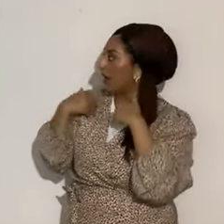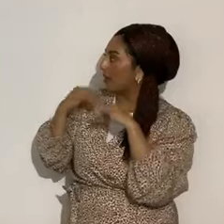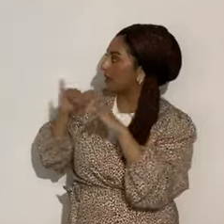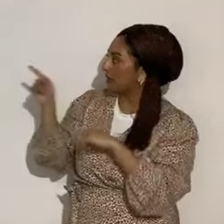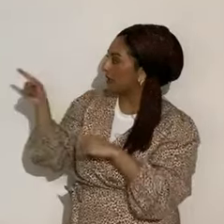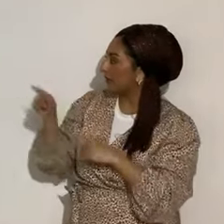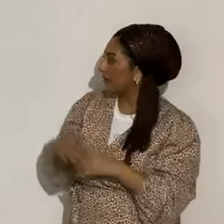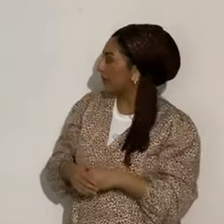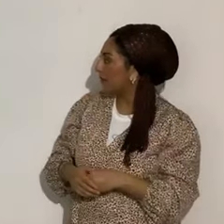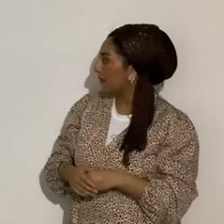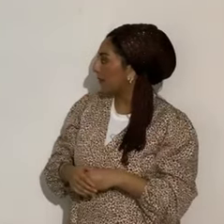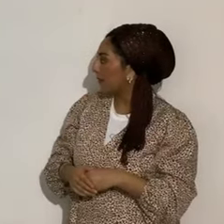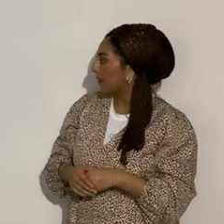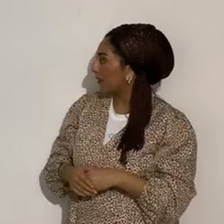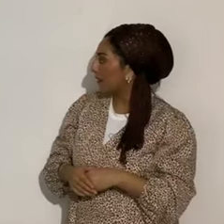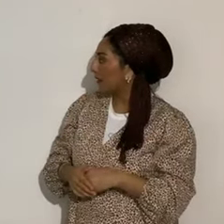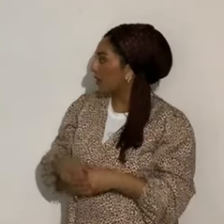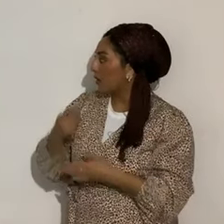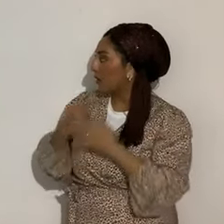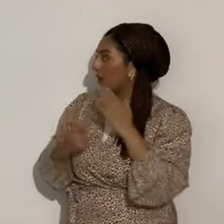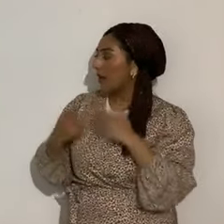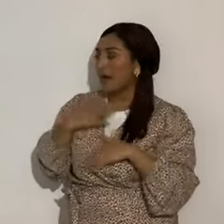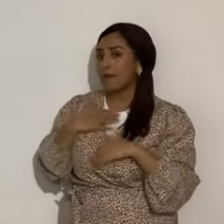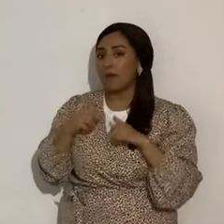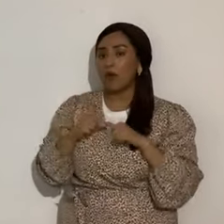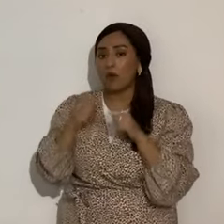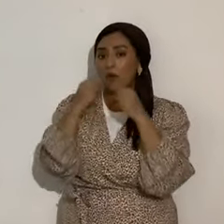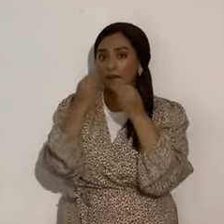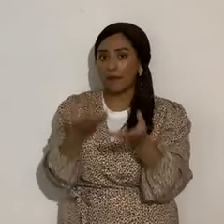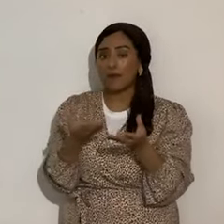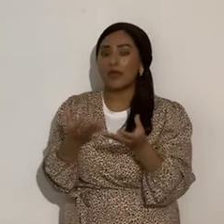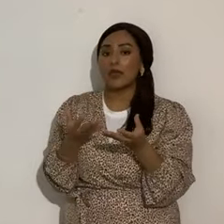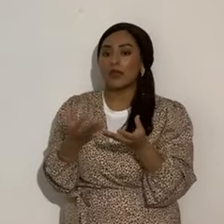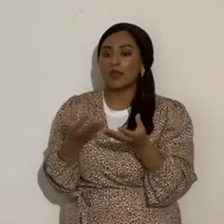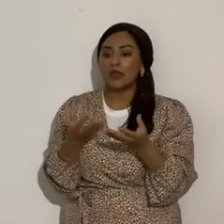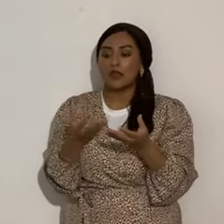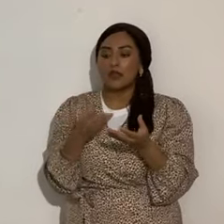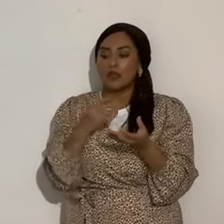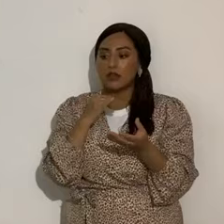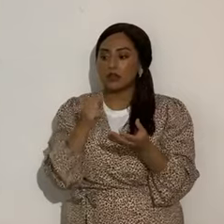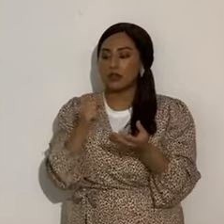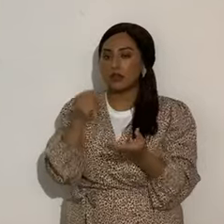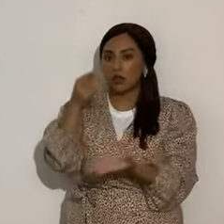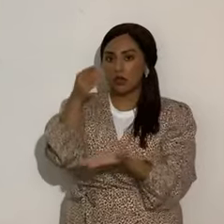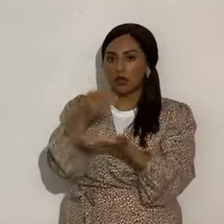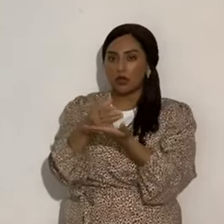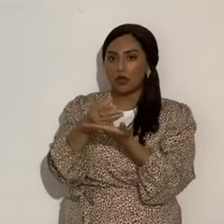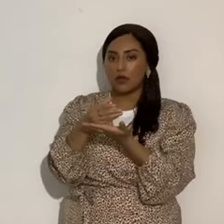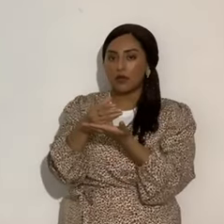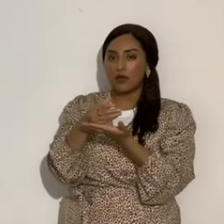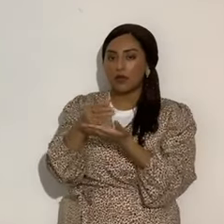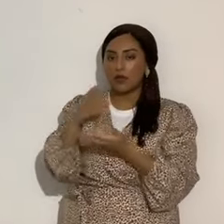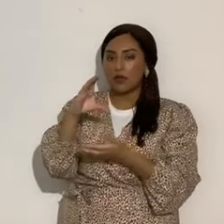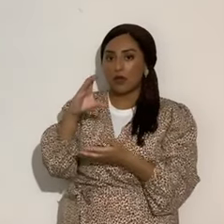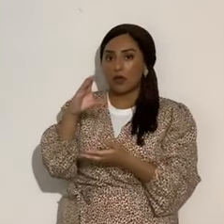Pero aquí lo que siempre les he comentado es el Cráter, bueno, la serpiente, lógico, Hasatán,